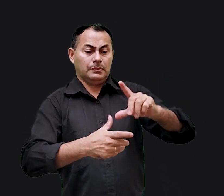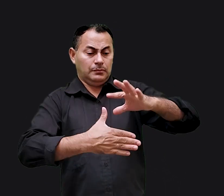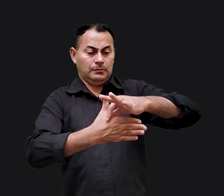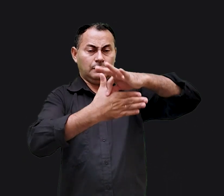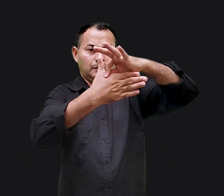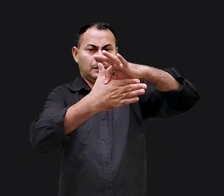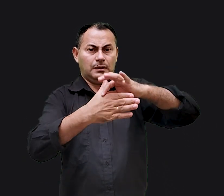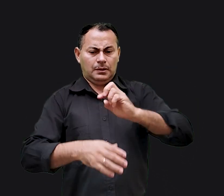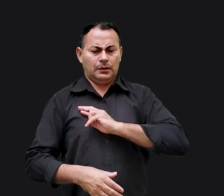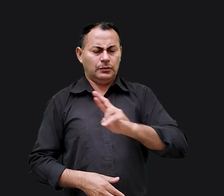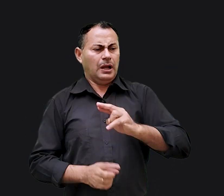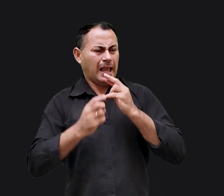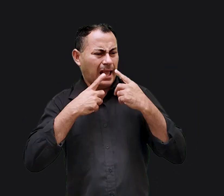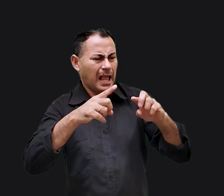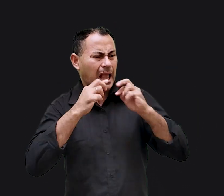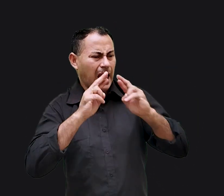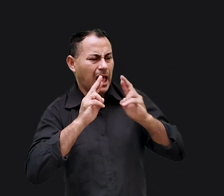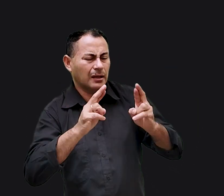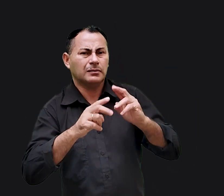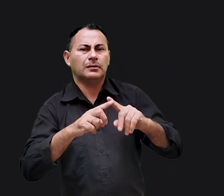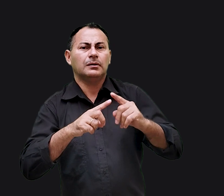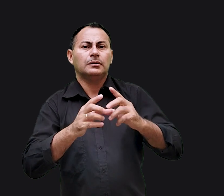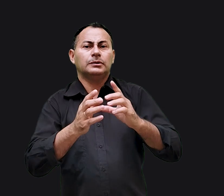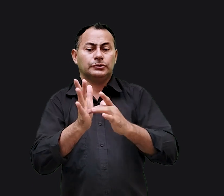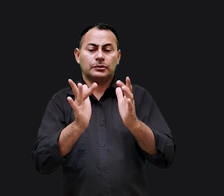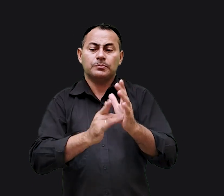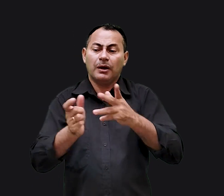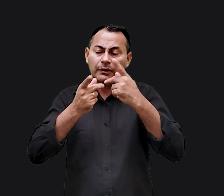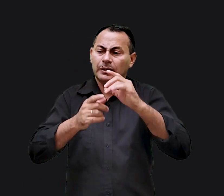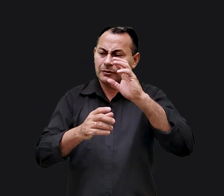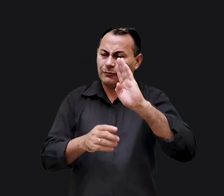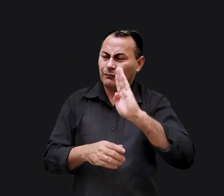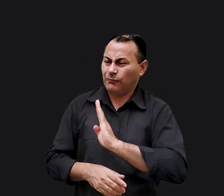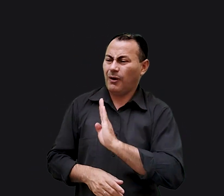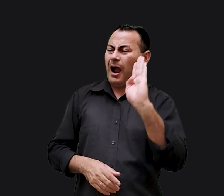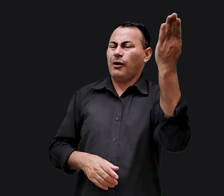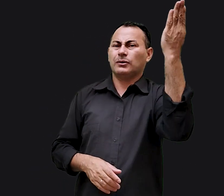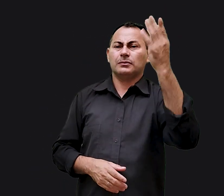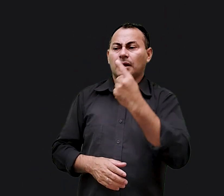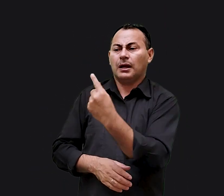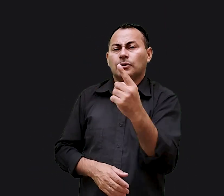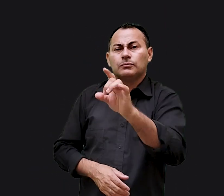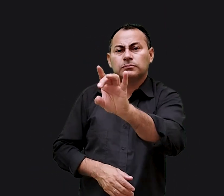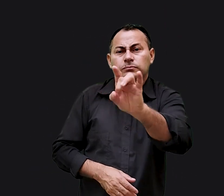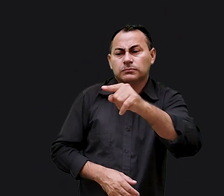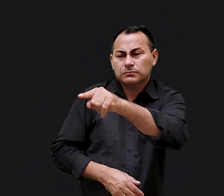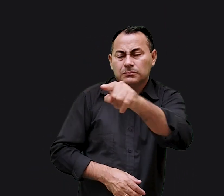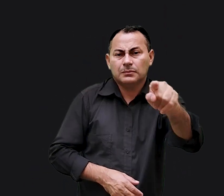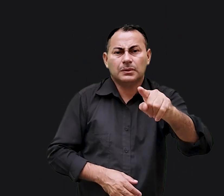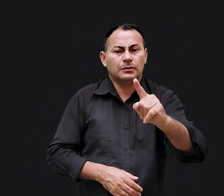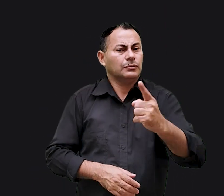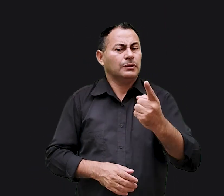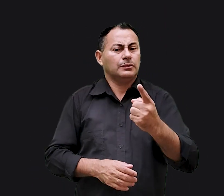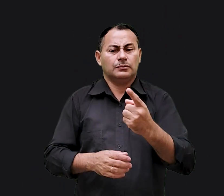Os líderes religiosos o criticaram por isso. Jesus exclamou, Hipócritas, cada um de vocês não